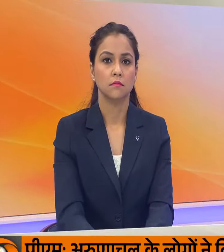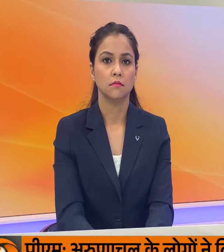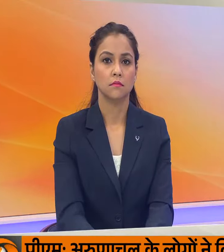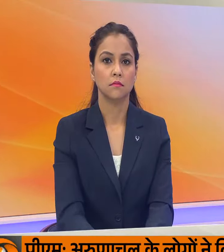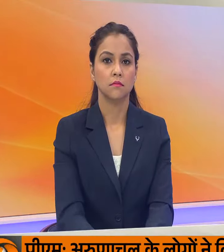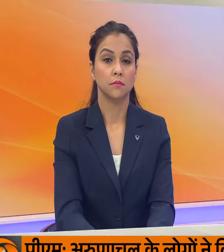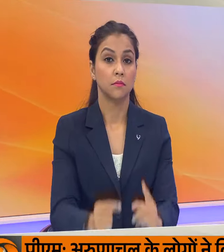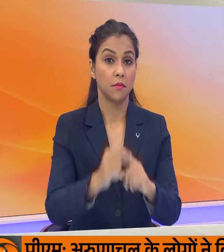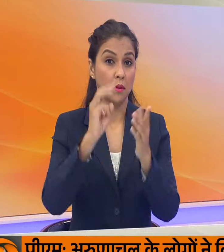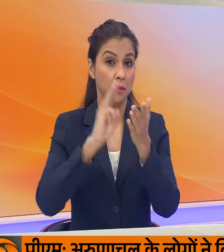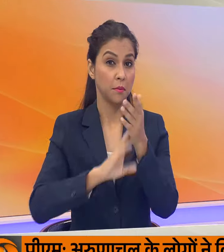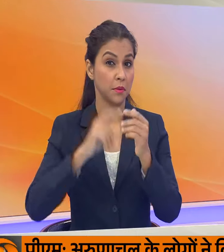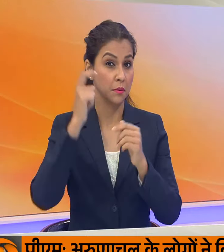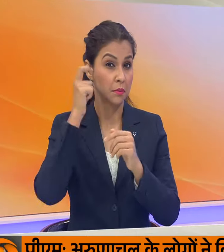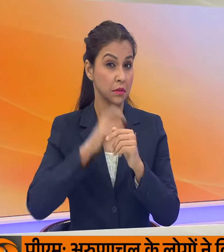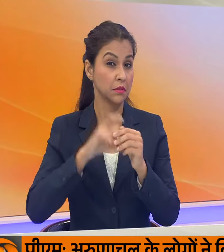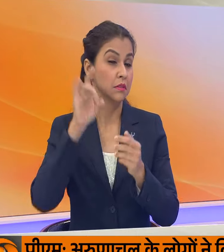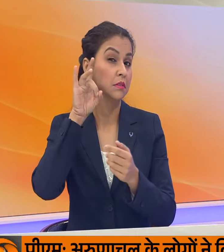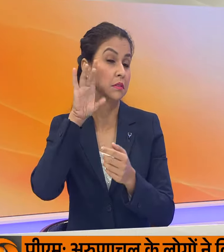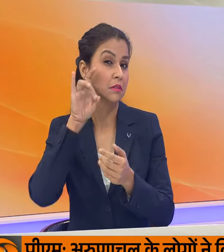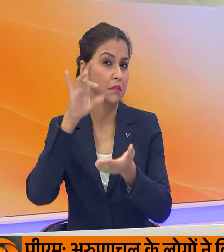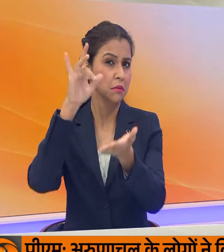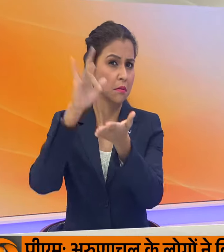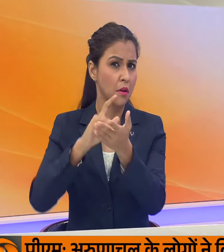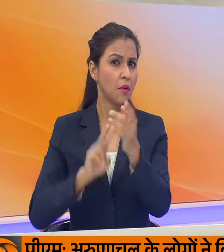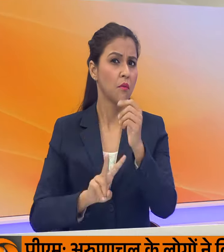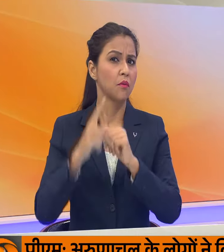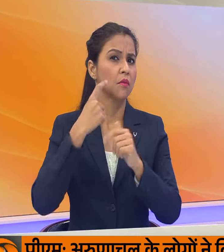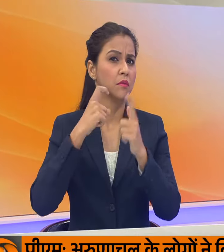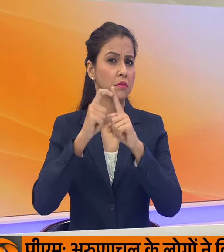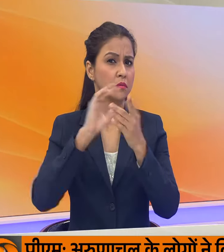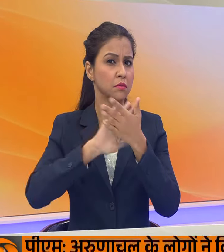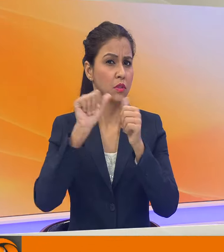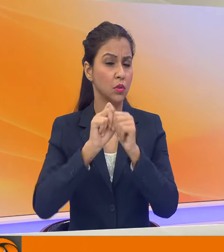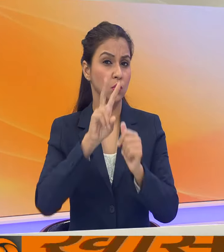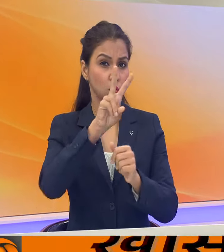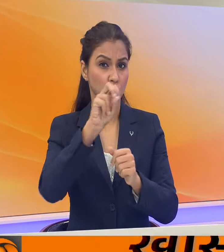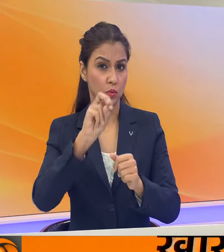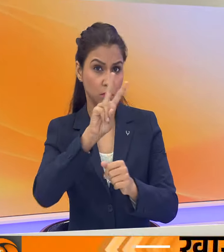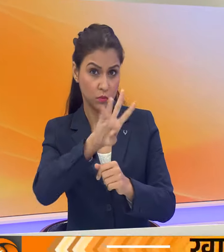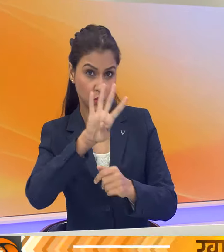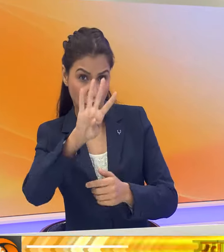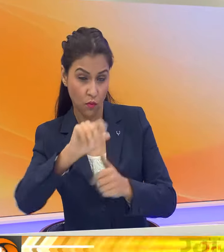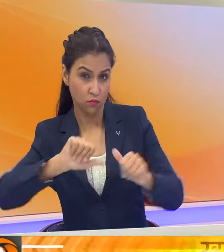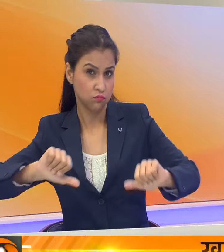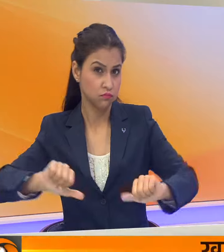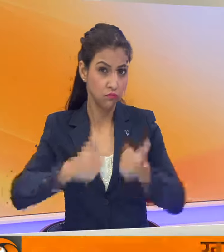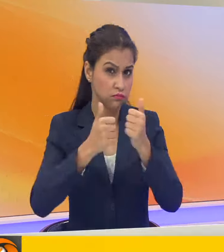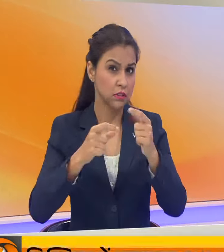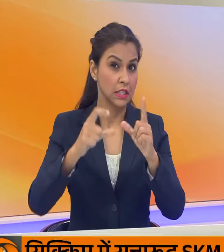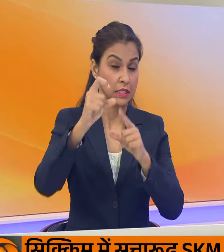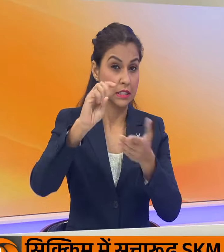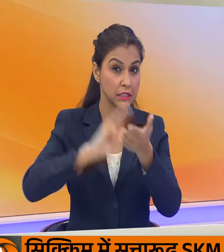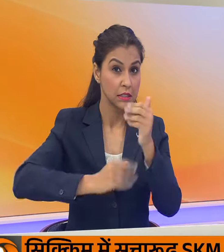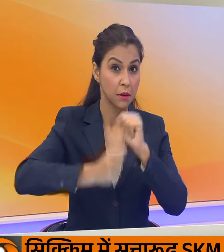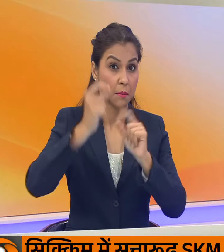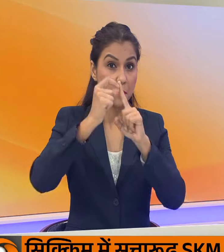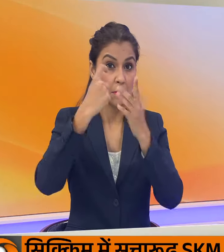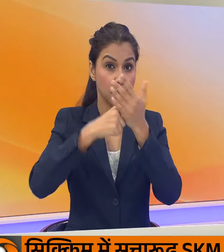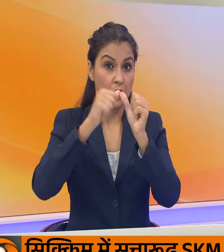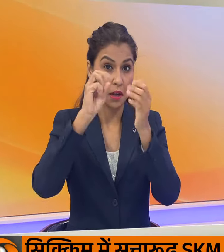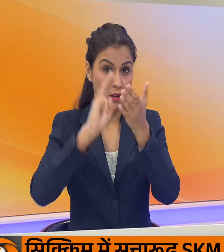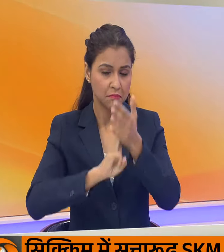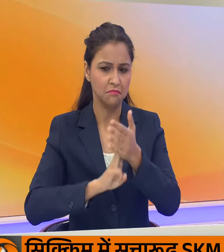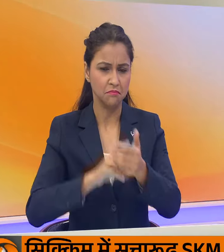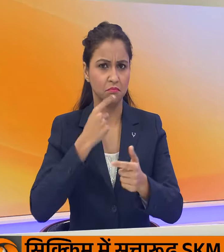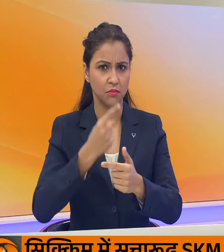व्रदान मंत्री नरेंद्र मोदी ने सिक्किम व्रदान सभाचुनाव 2024 में जीत के लिए CM प्रेम सिंग तमांग को